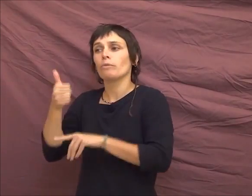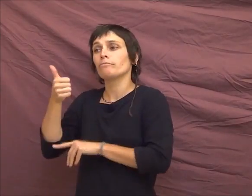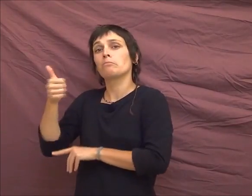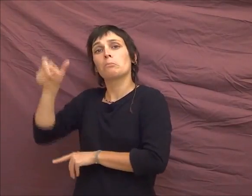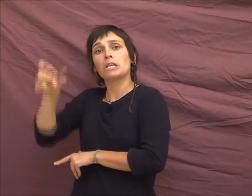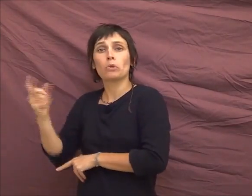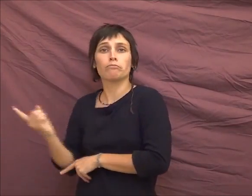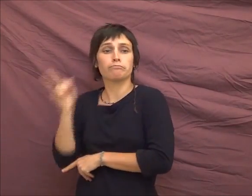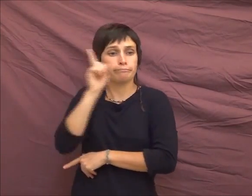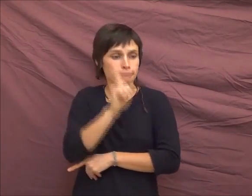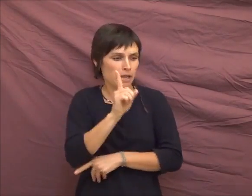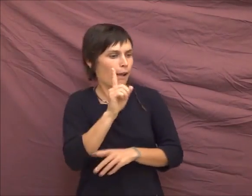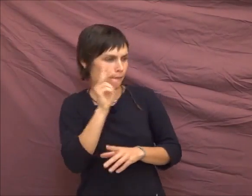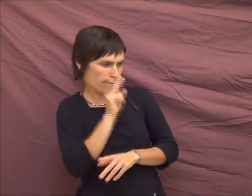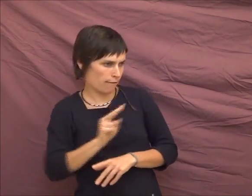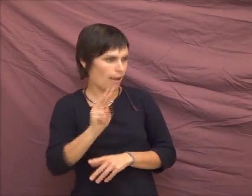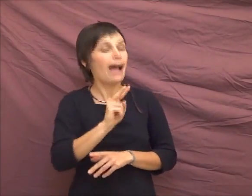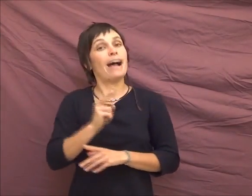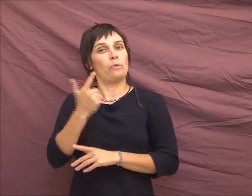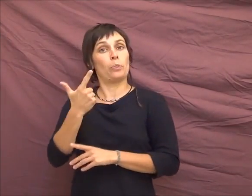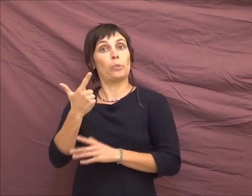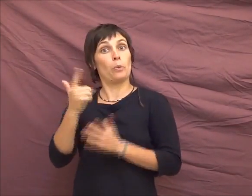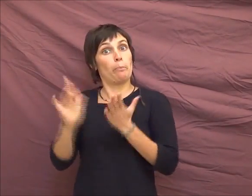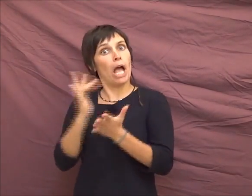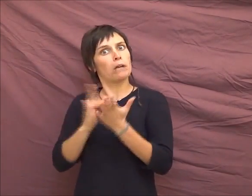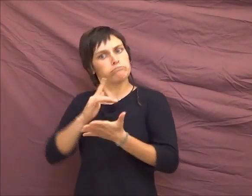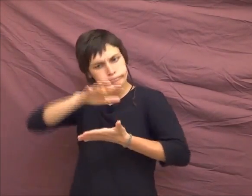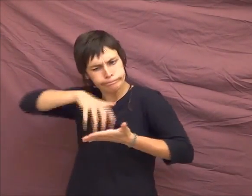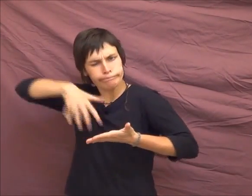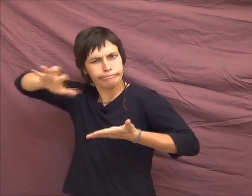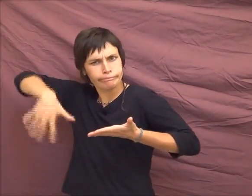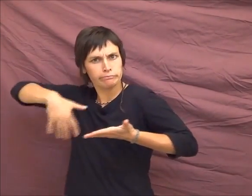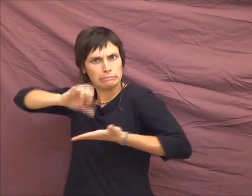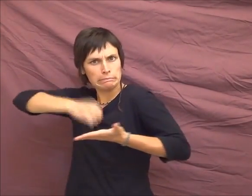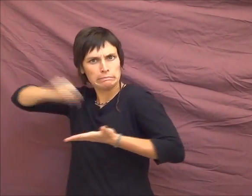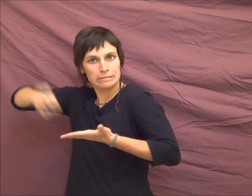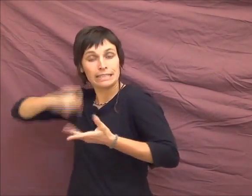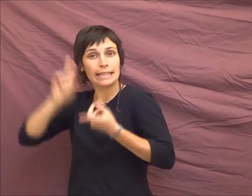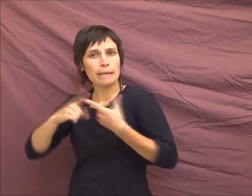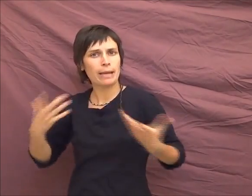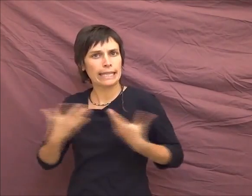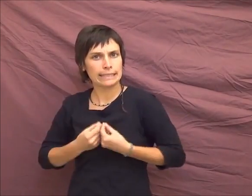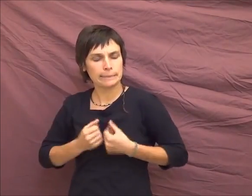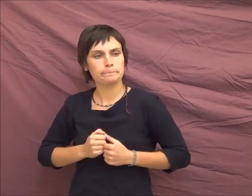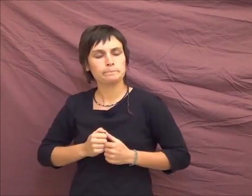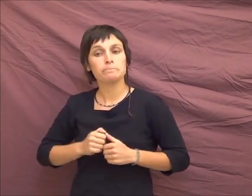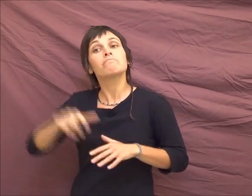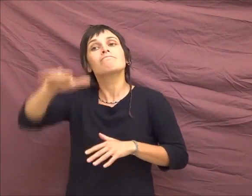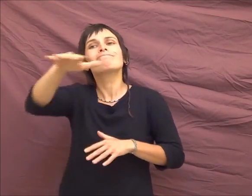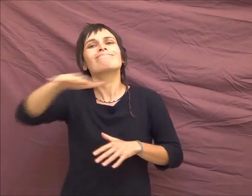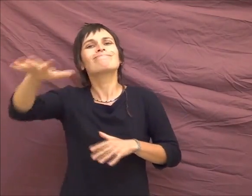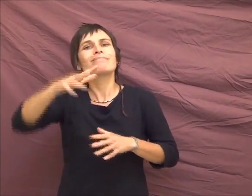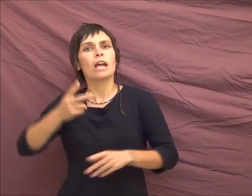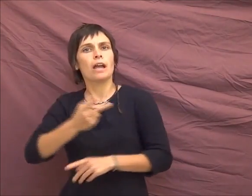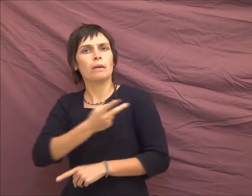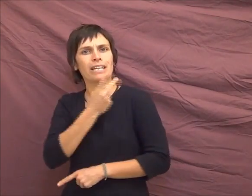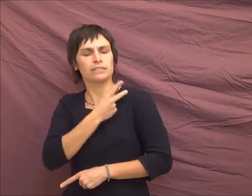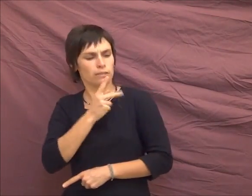intersexes. et puis les médecins français entendent et puis disent non, non, il ne pas écouter ces fous-là, il ne pas